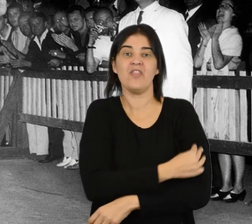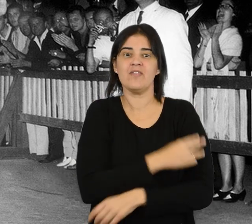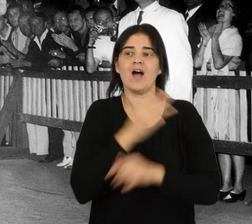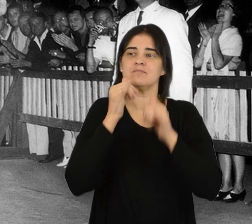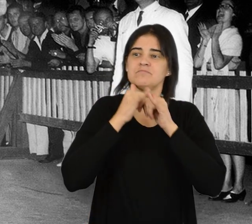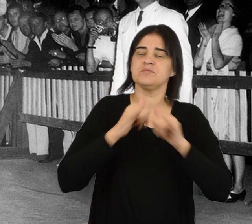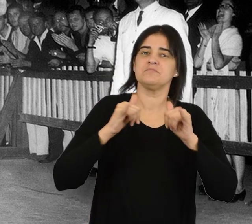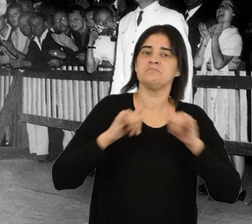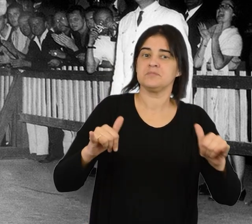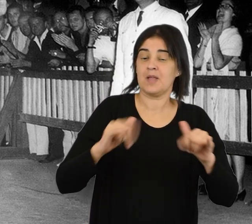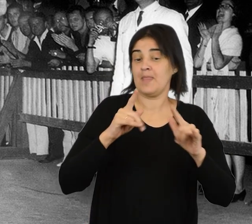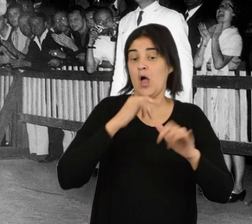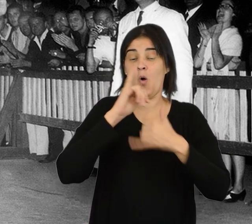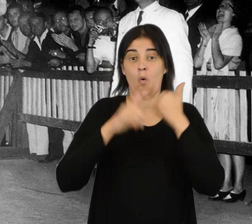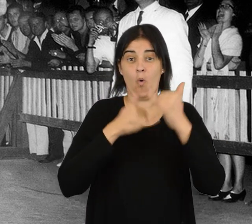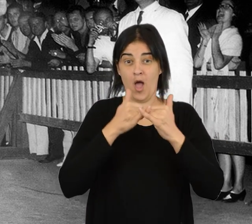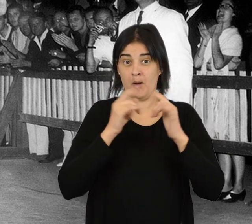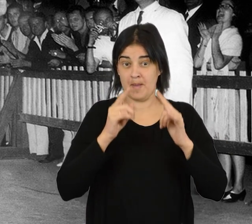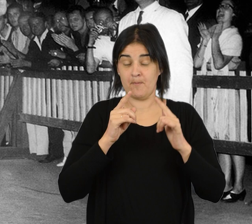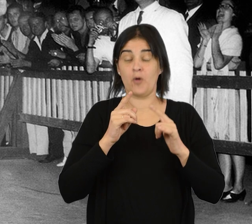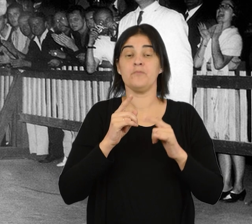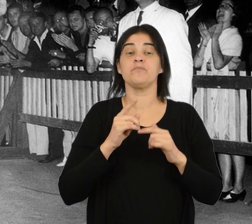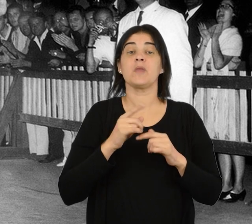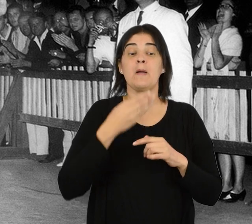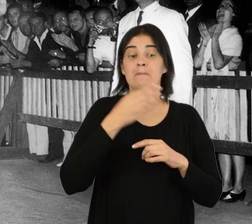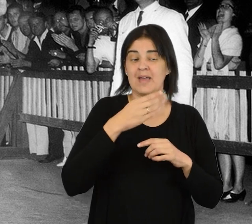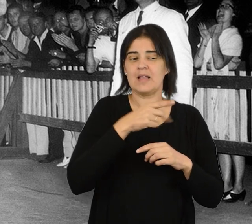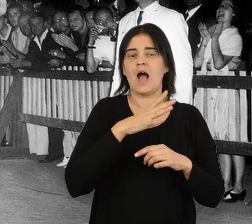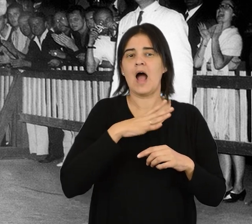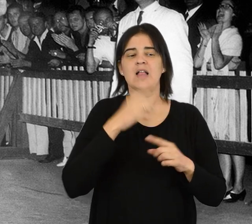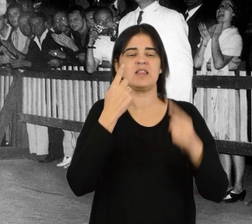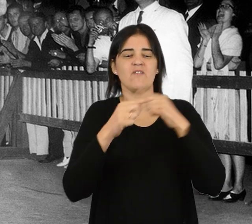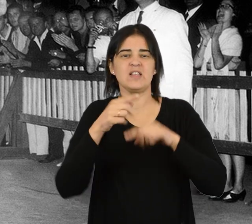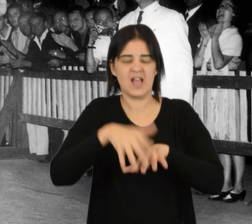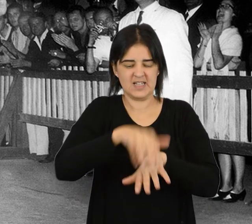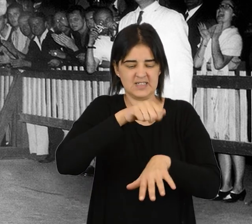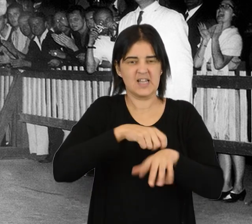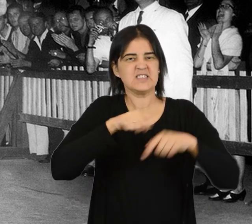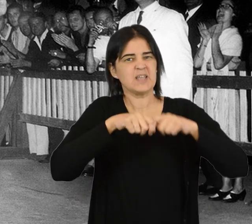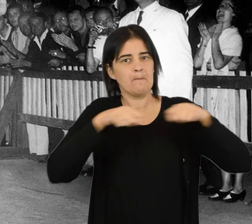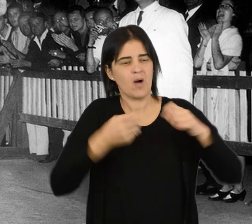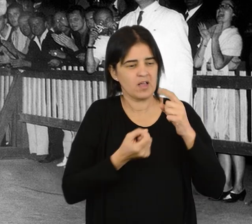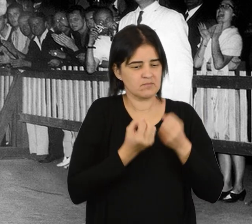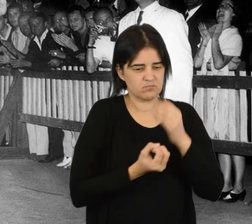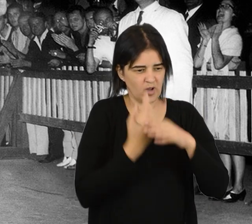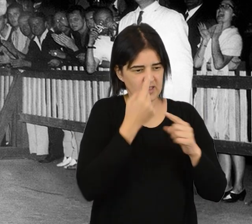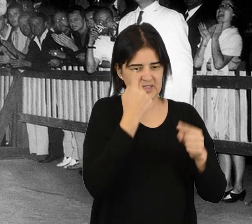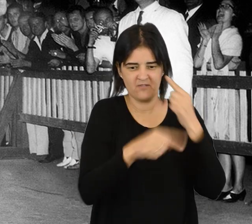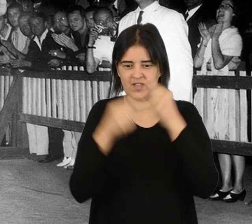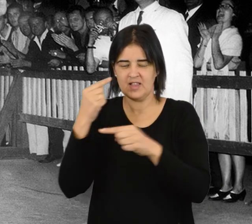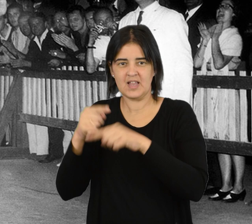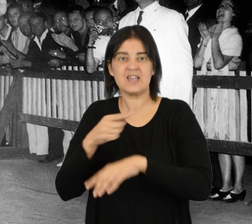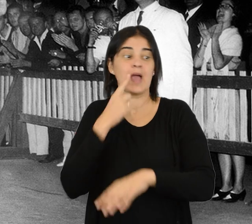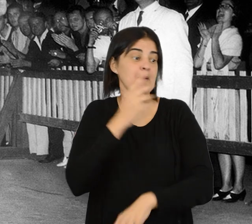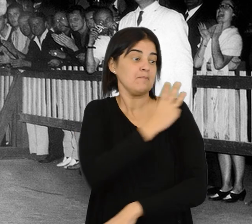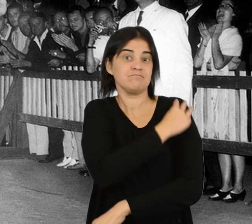patrocinadora oficial de los Juegos, Viquila se prueba diferentes modelos de calzado deportivo que la marca